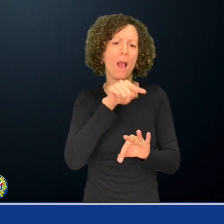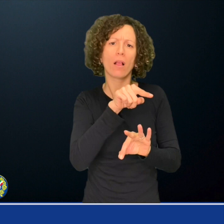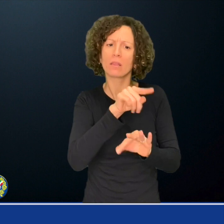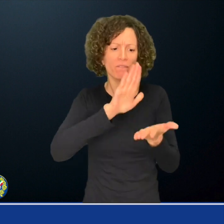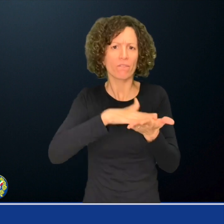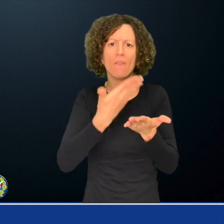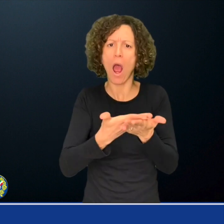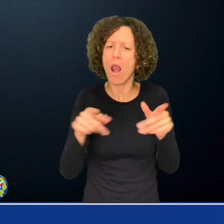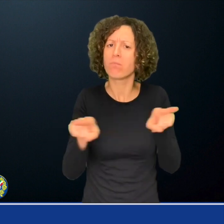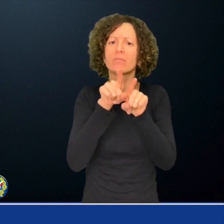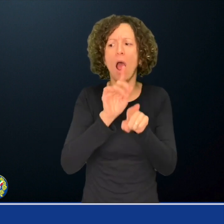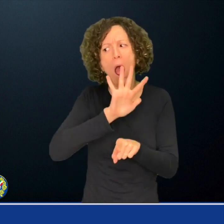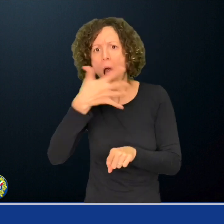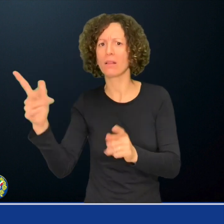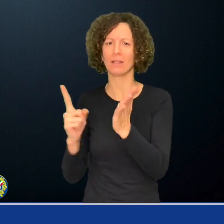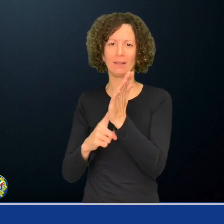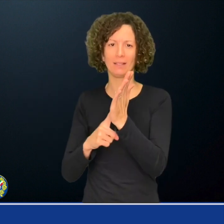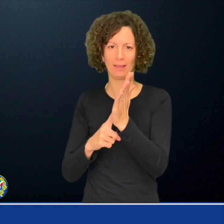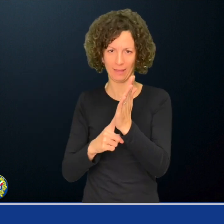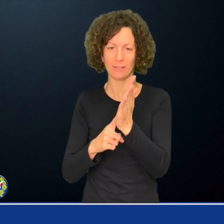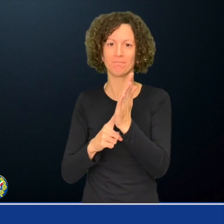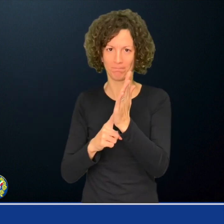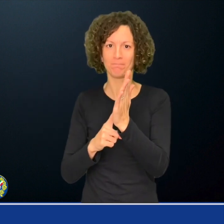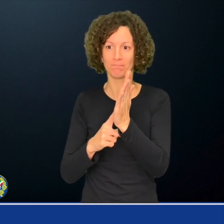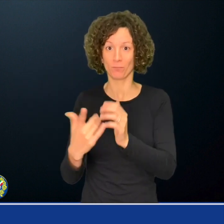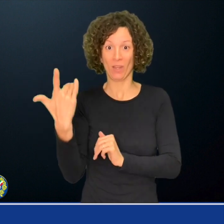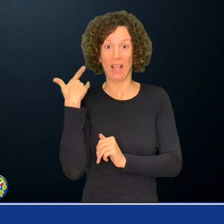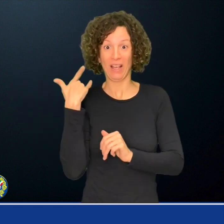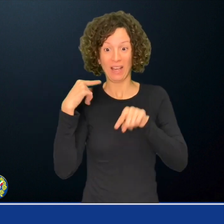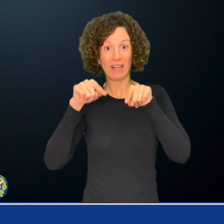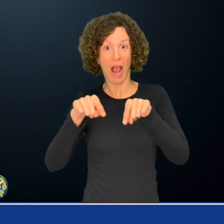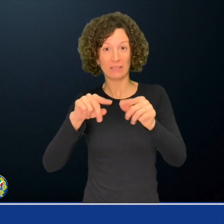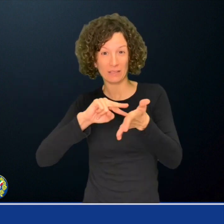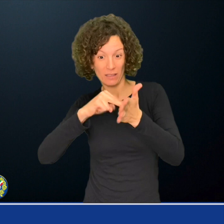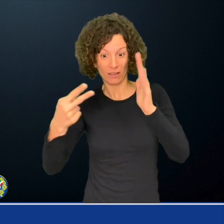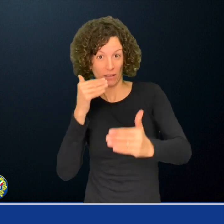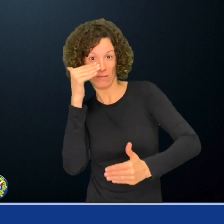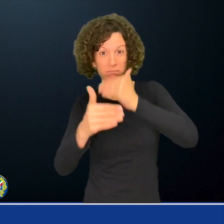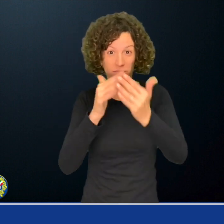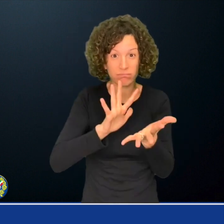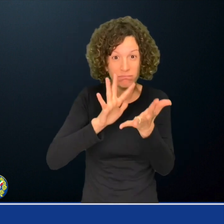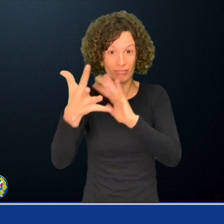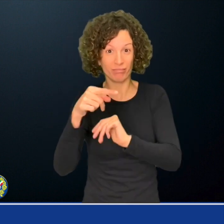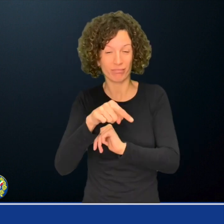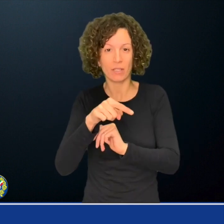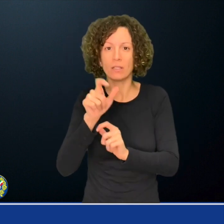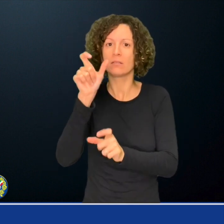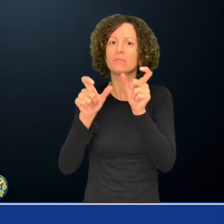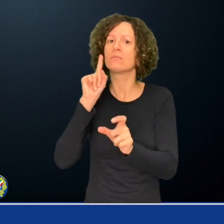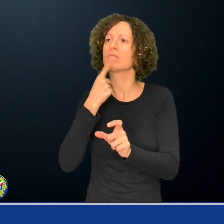Grazie a questa tecnologia inclusiva, infatti, i sordi vedono riconosciuto il loro diritto ad avere una comunicazione